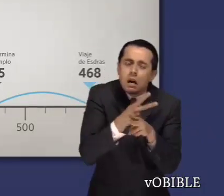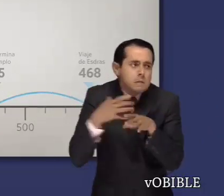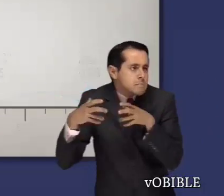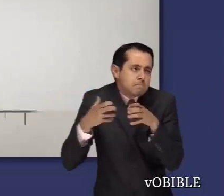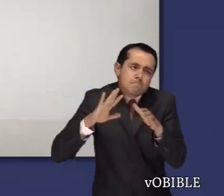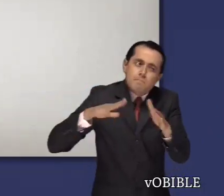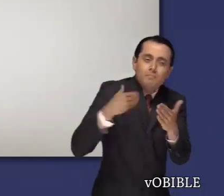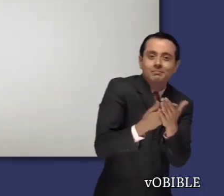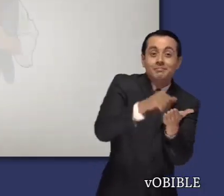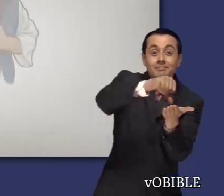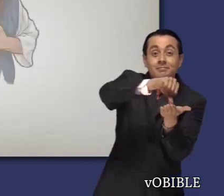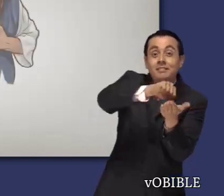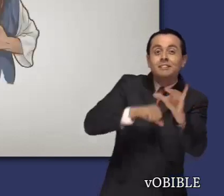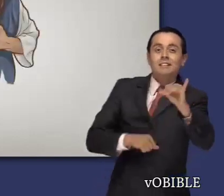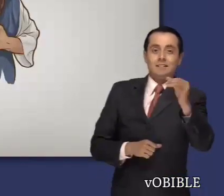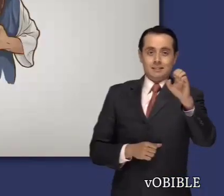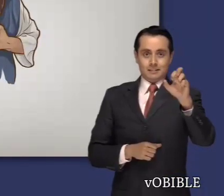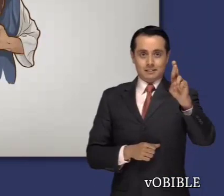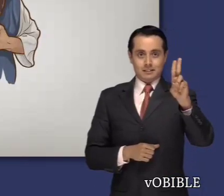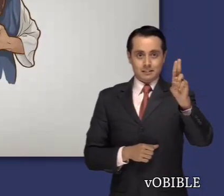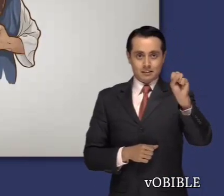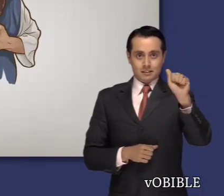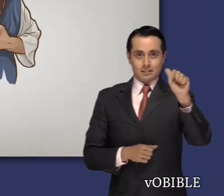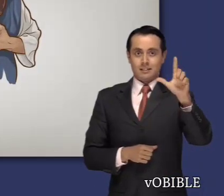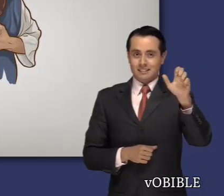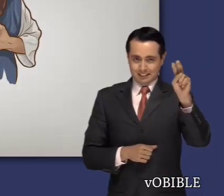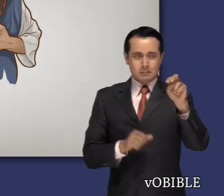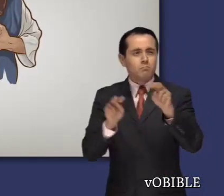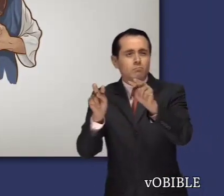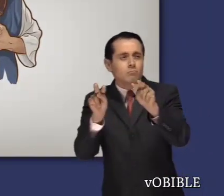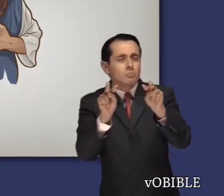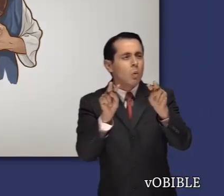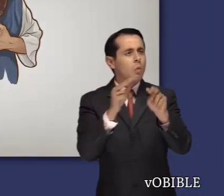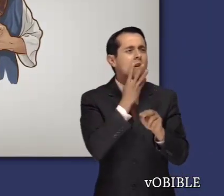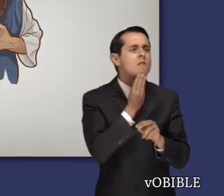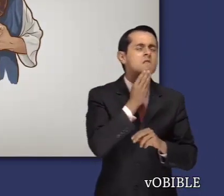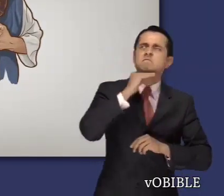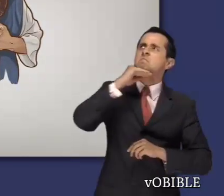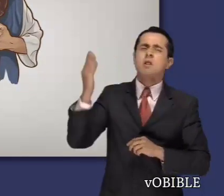Cuando llegó, se quedó horrorizado al descubrir los graves pecados que se habían cometido.